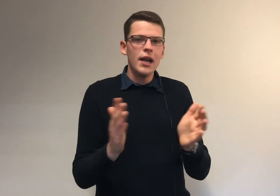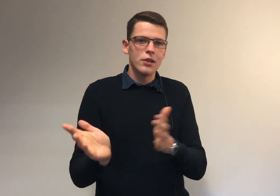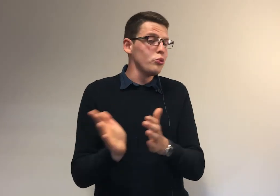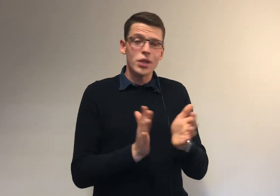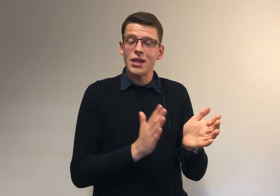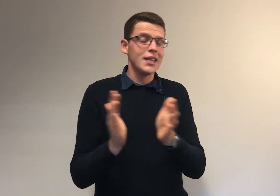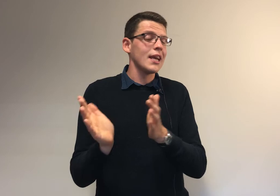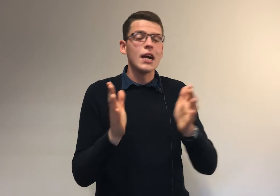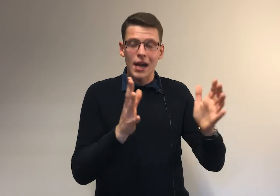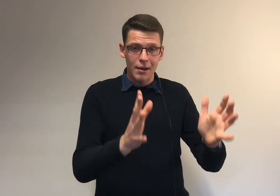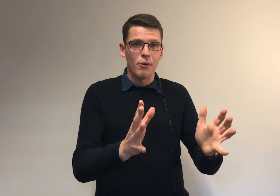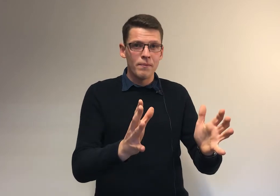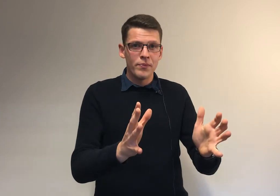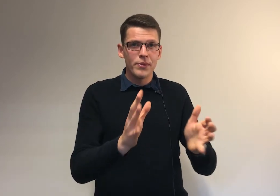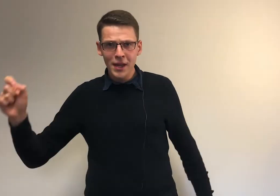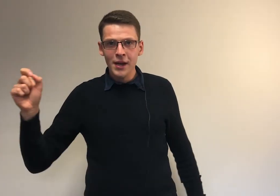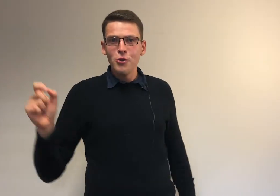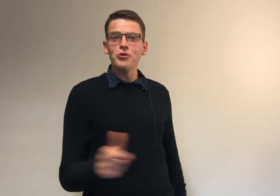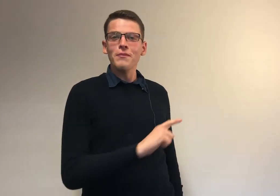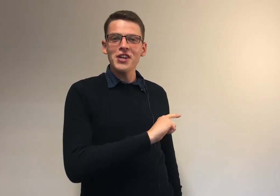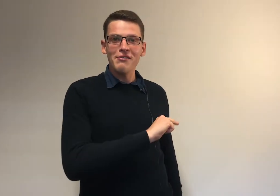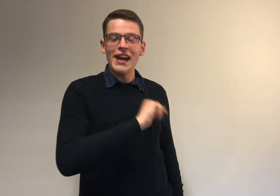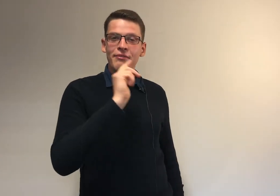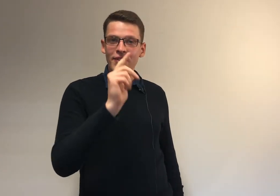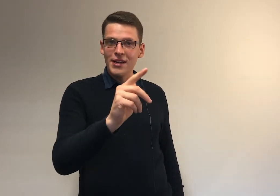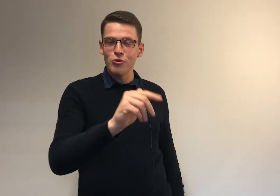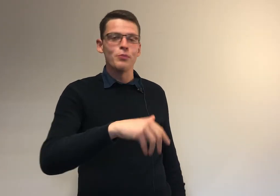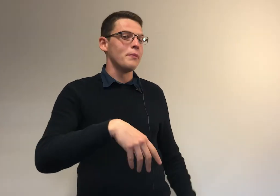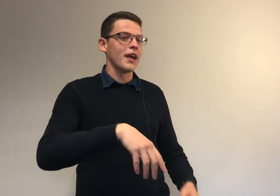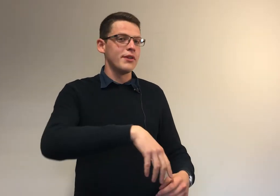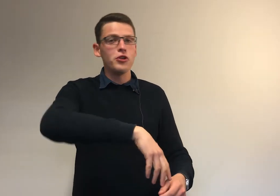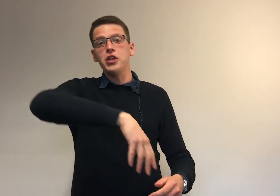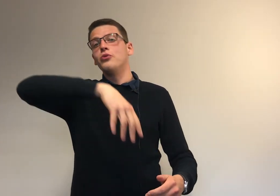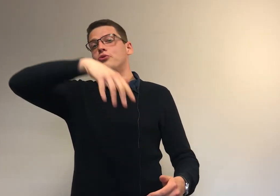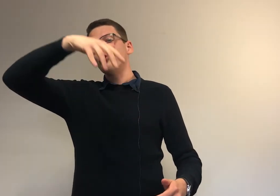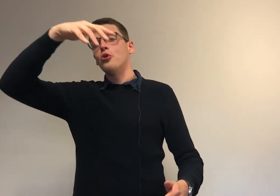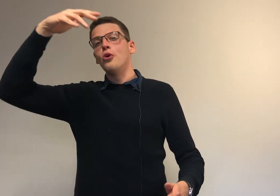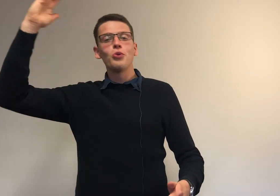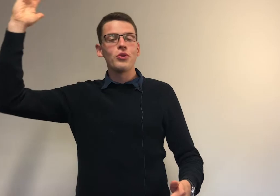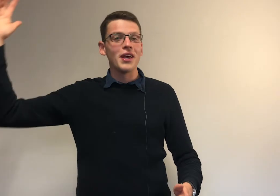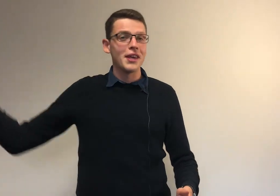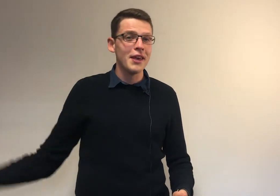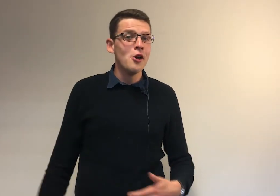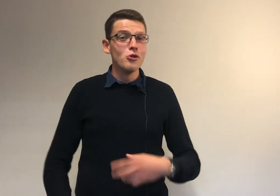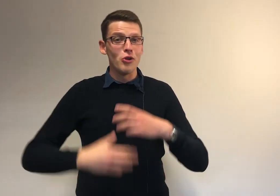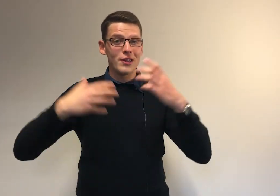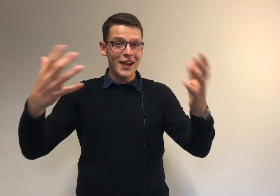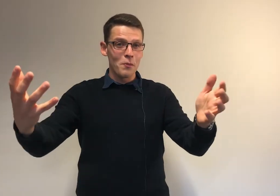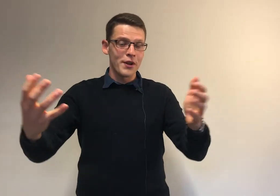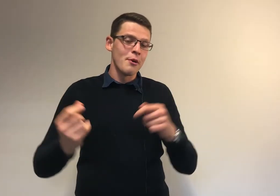tout est indiqué clairement. Nous sommes déjà arrivés à la fin de ce premier épisode qui inaugure une longue série d'accompagnement